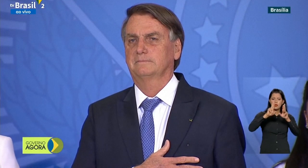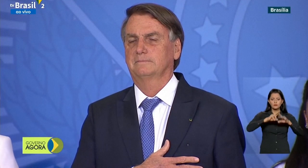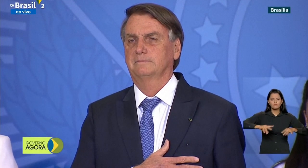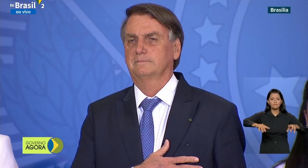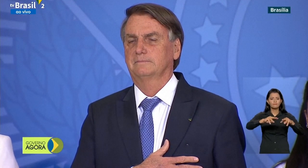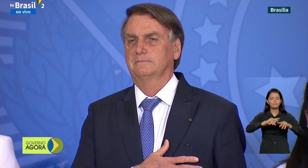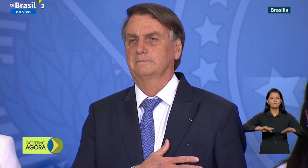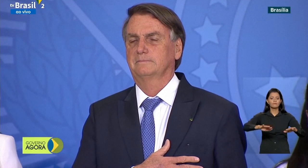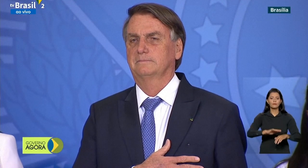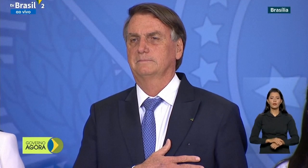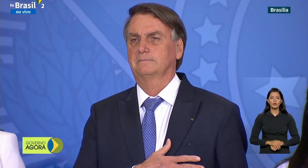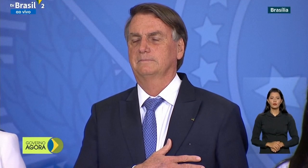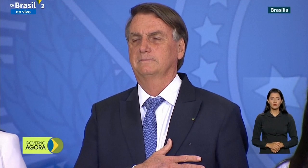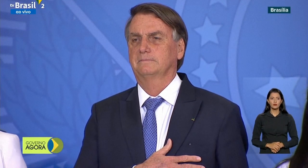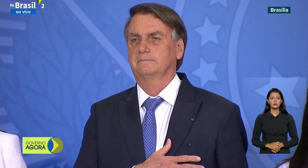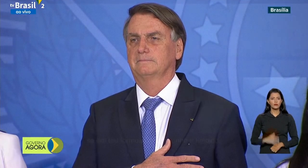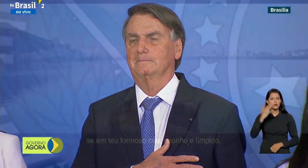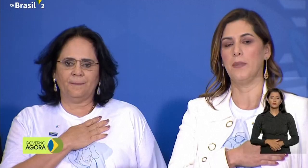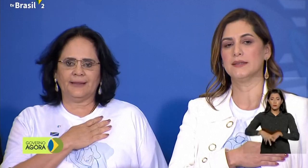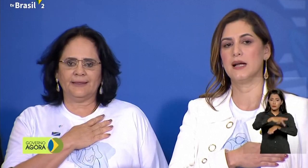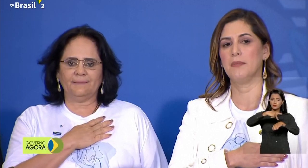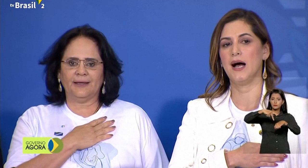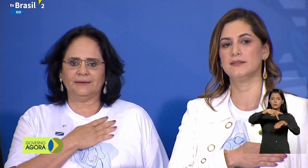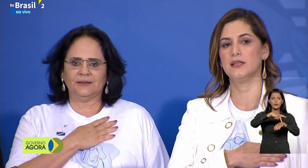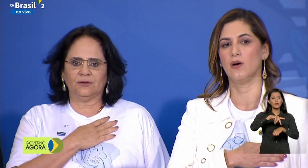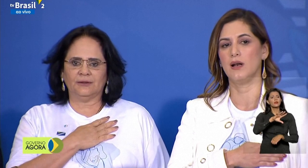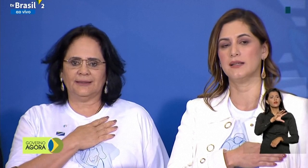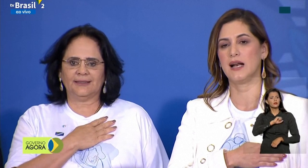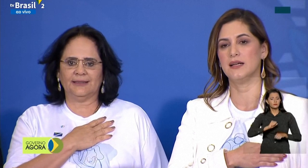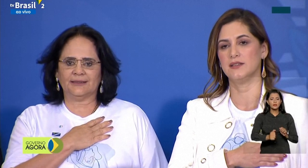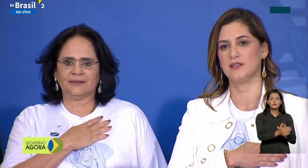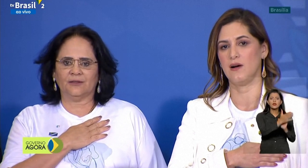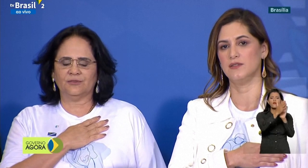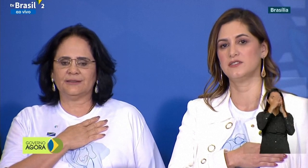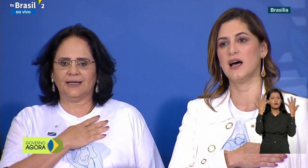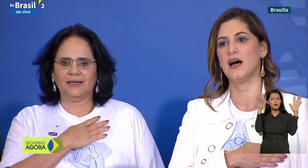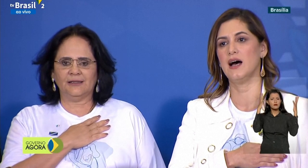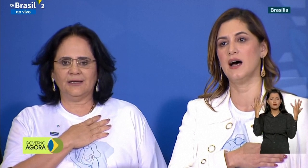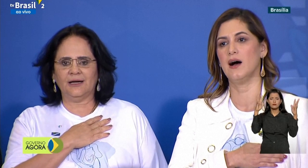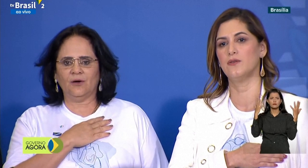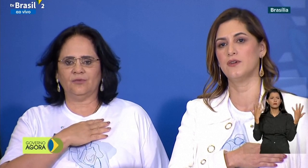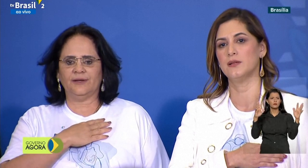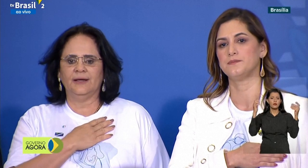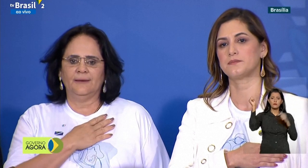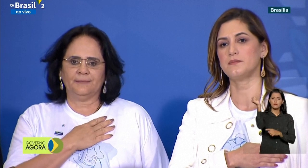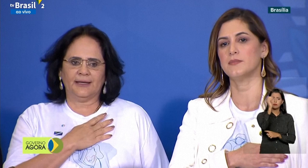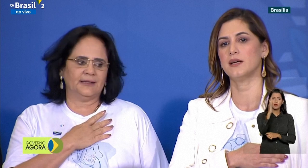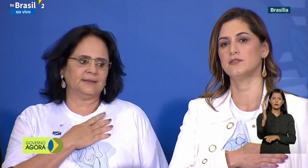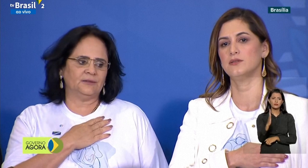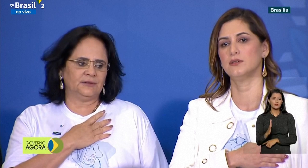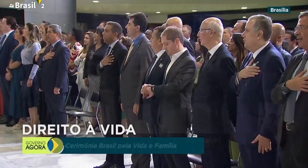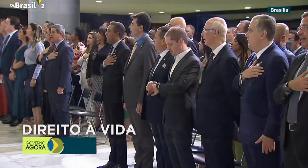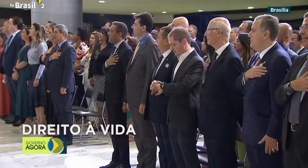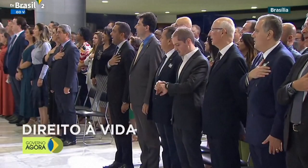Paraná, que foi destituído em 2021 após alegar sem provas que as urnas de votação em 2018 foram manipuladas para